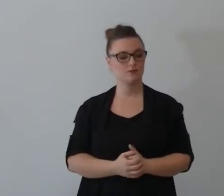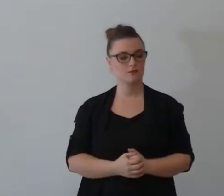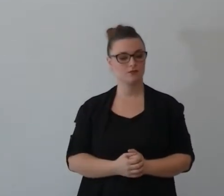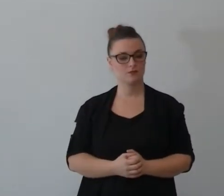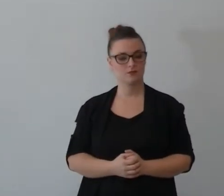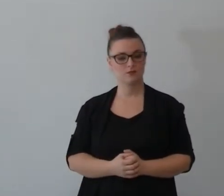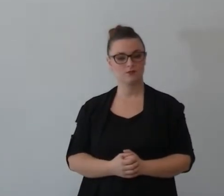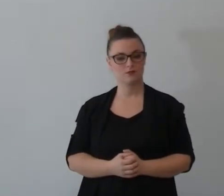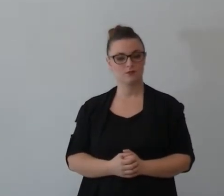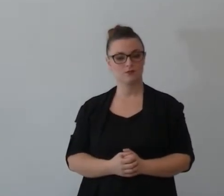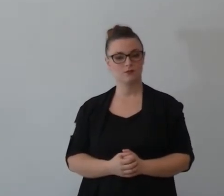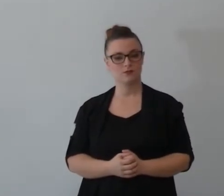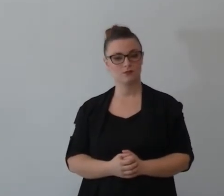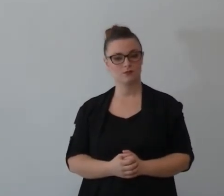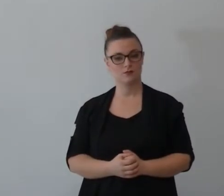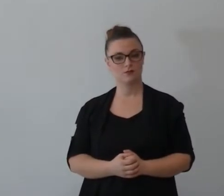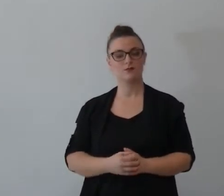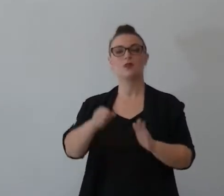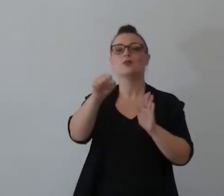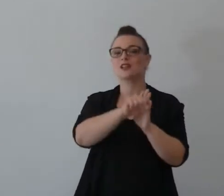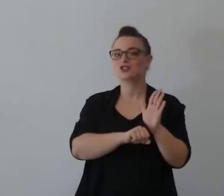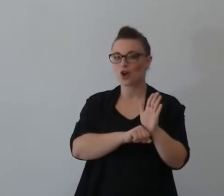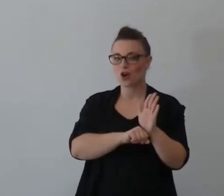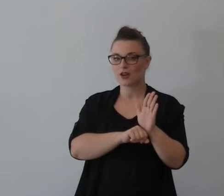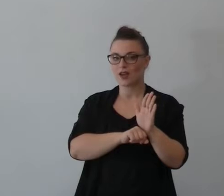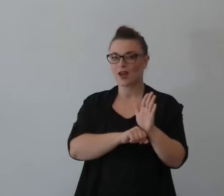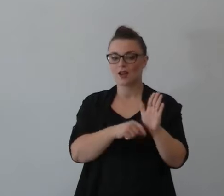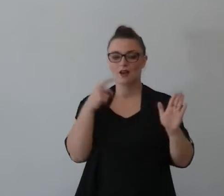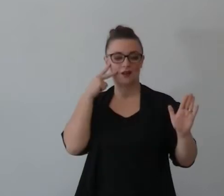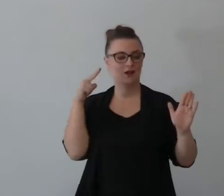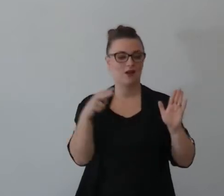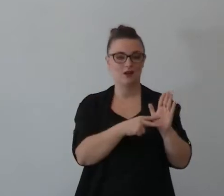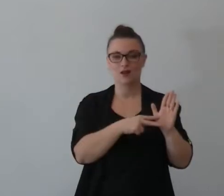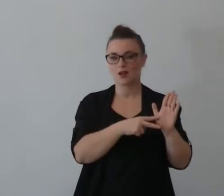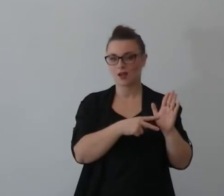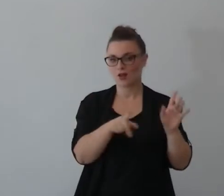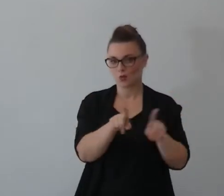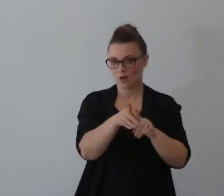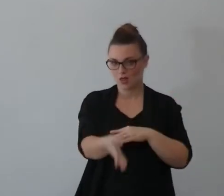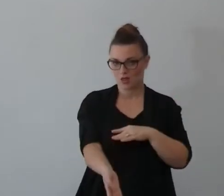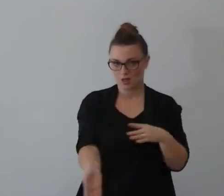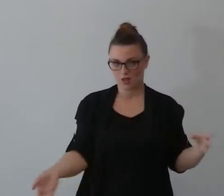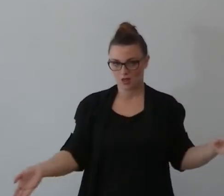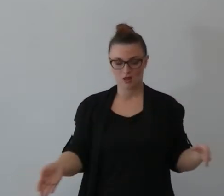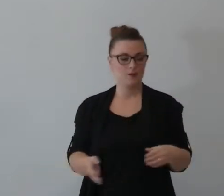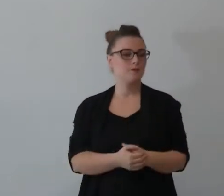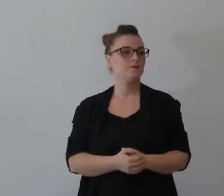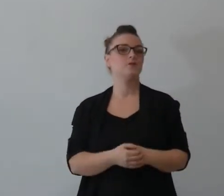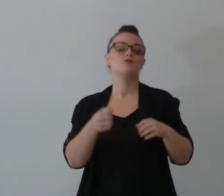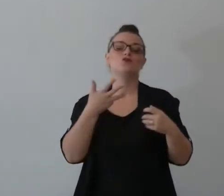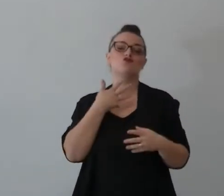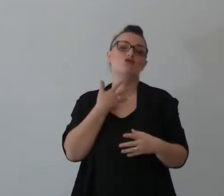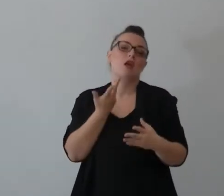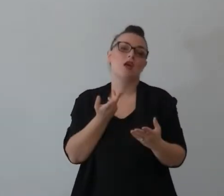ciclicamente la storia ripropone sempre il sesso scenario uno scenario più o meno interessi si parte da poche regole